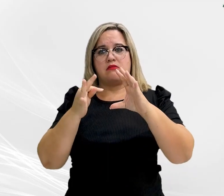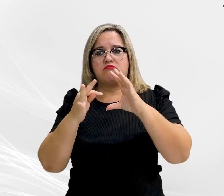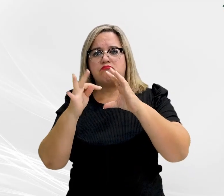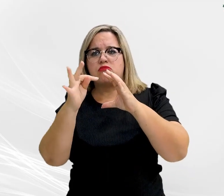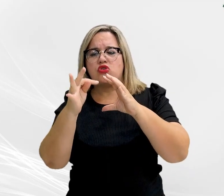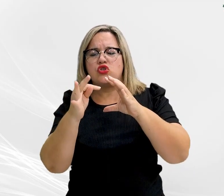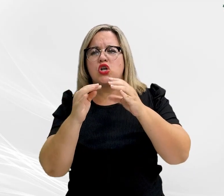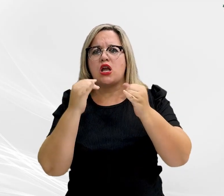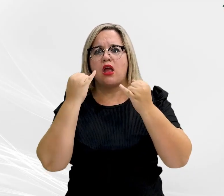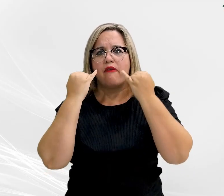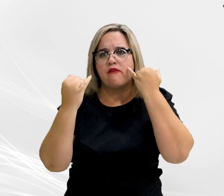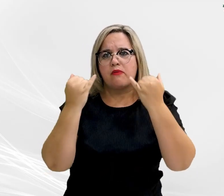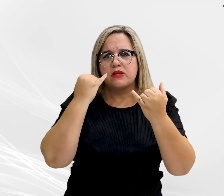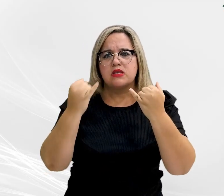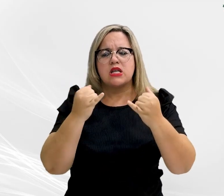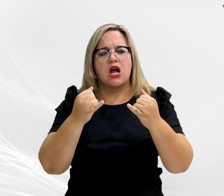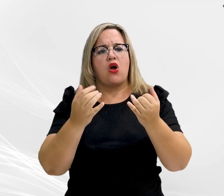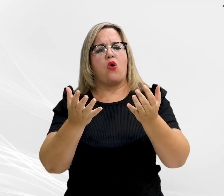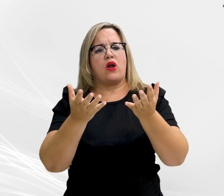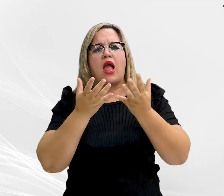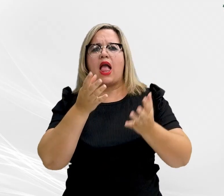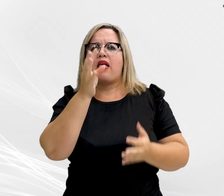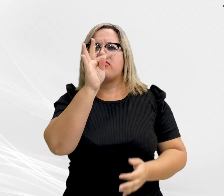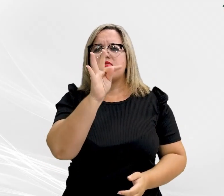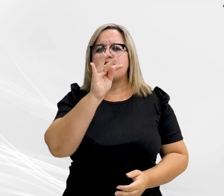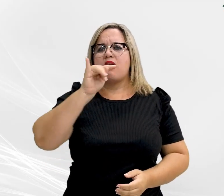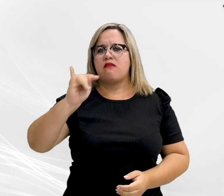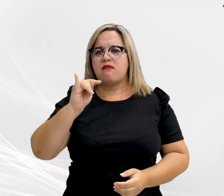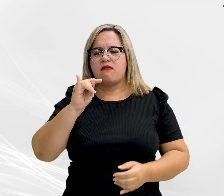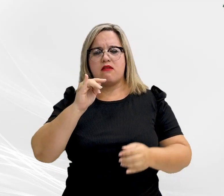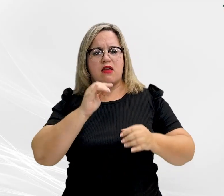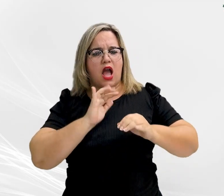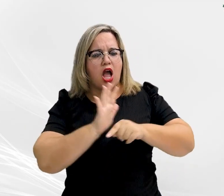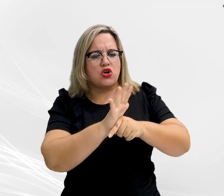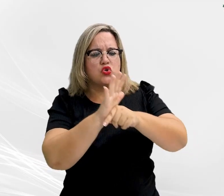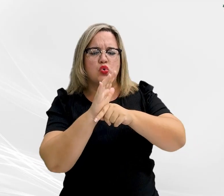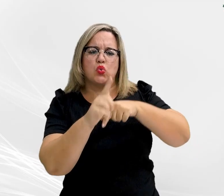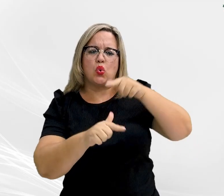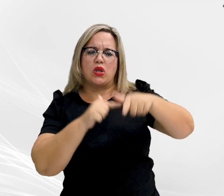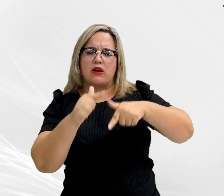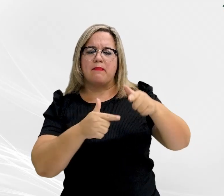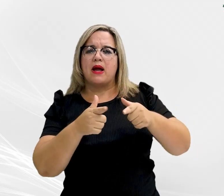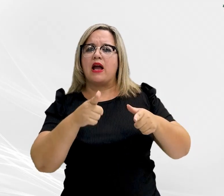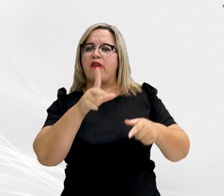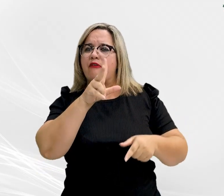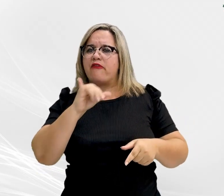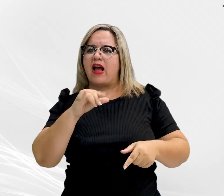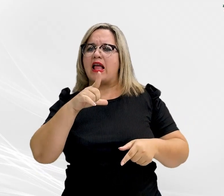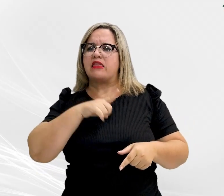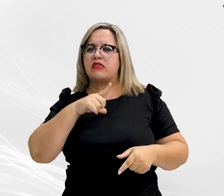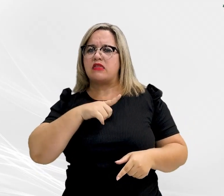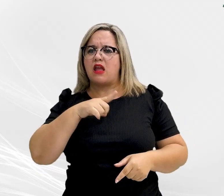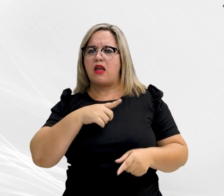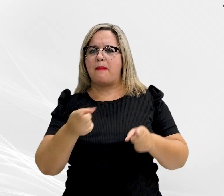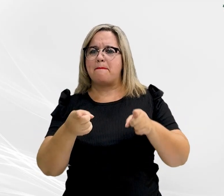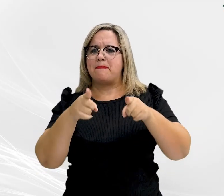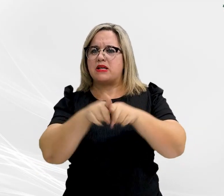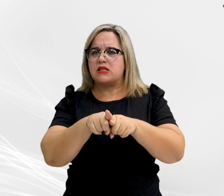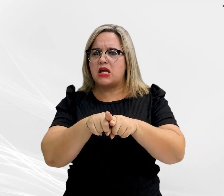intuito de coordenar os trabalhos. As ações serão realizadas em parceria com o Instituto Publix. Abre